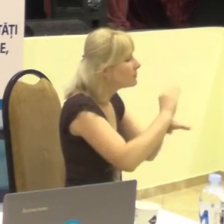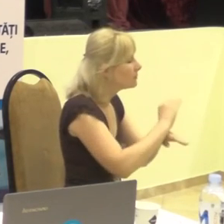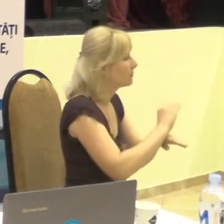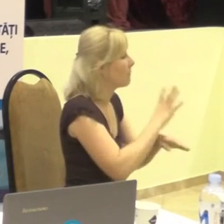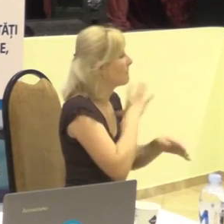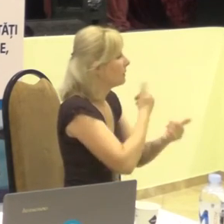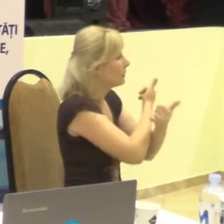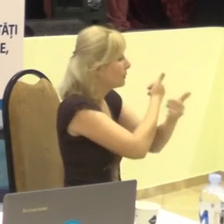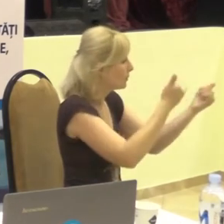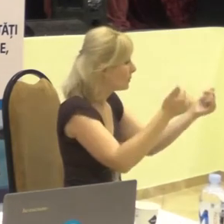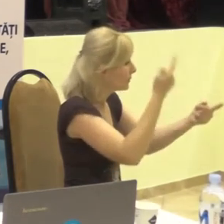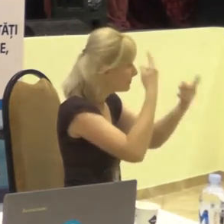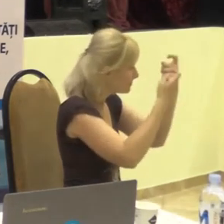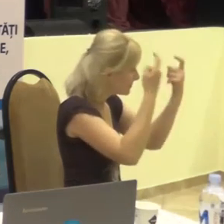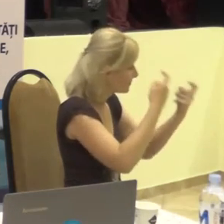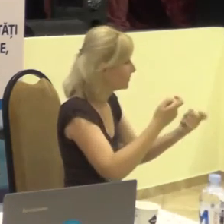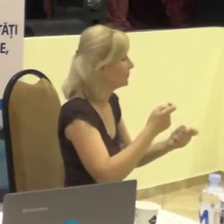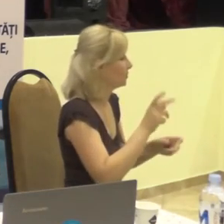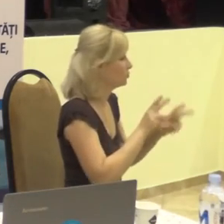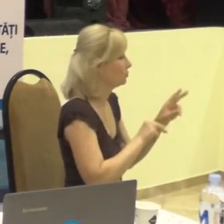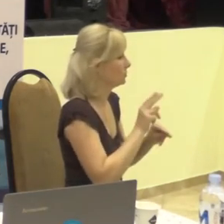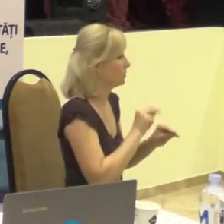prezentate într-o așa manieră ca,